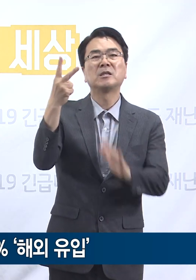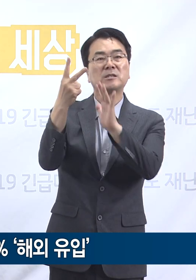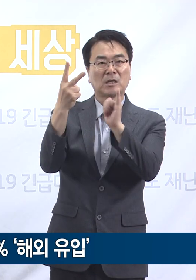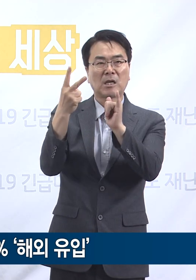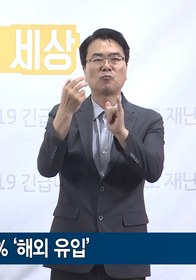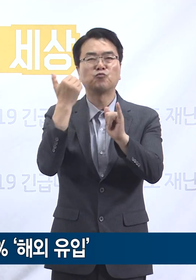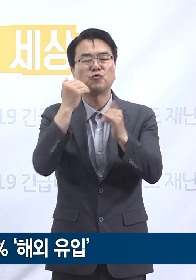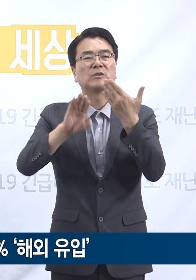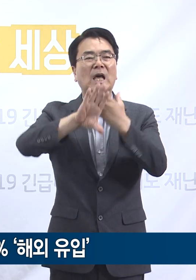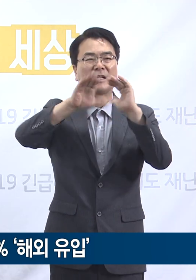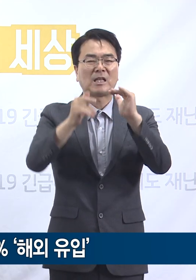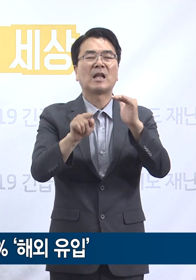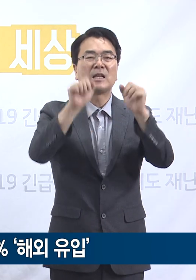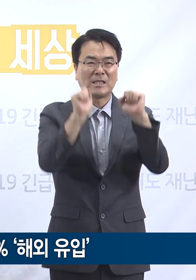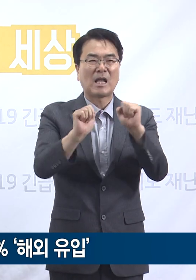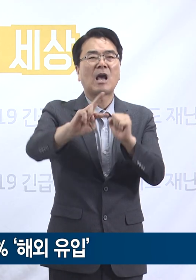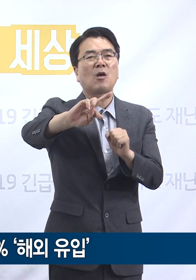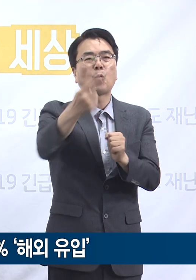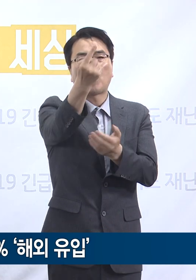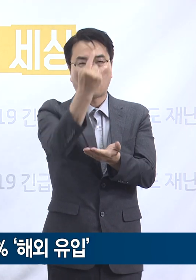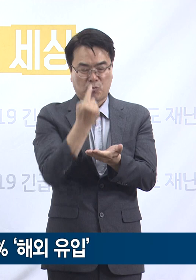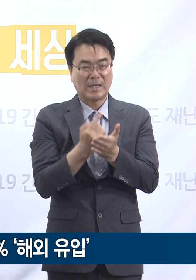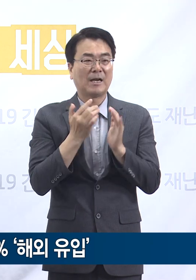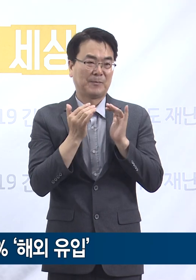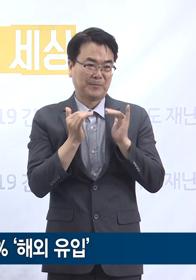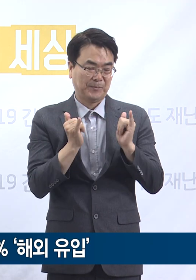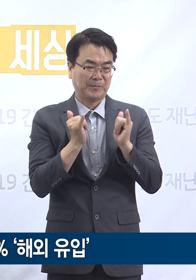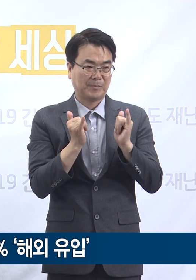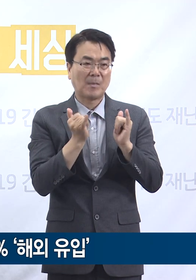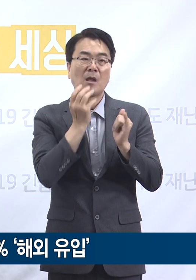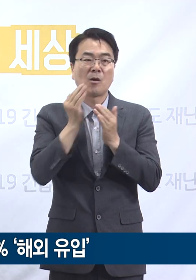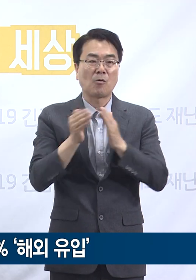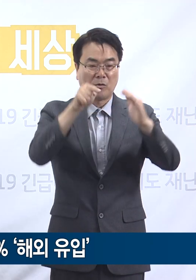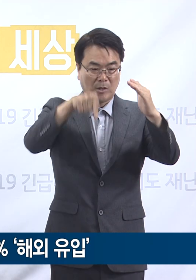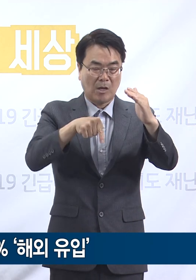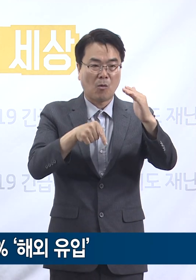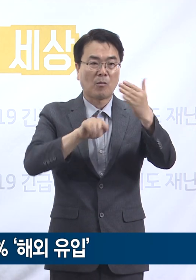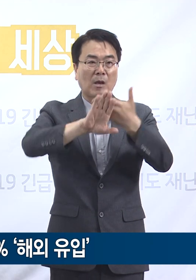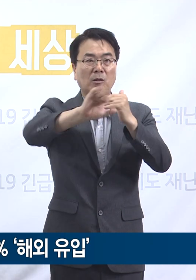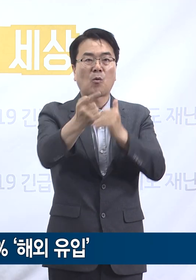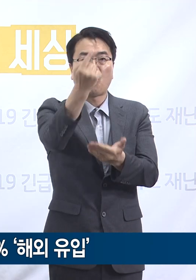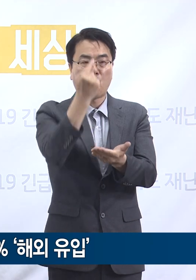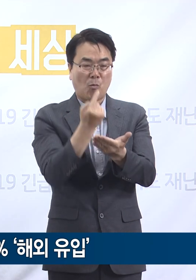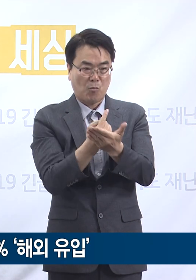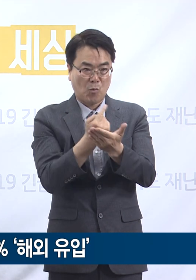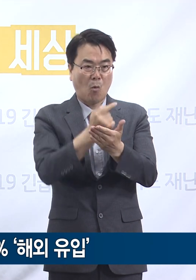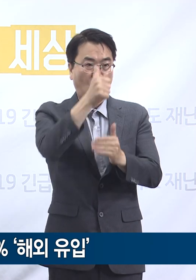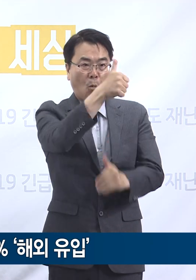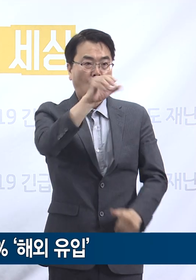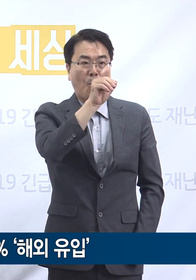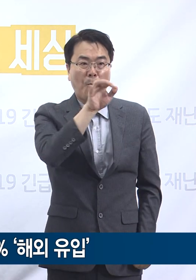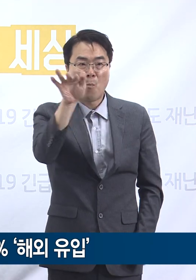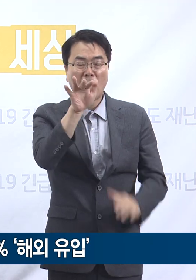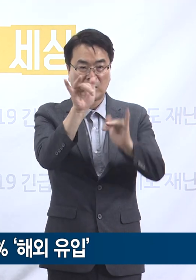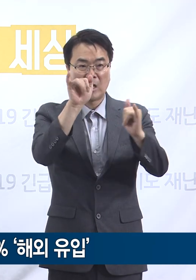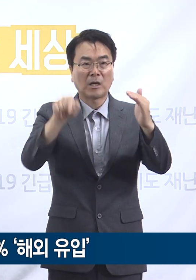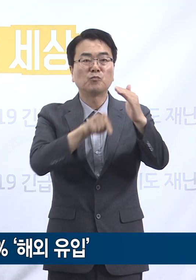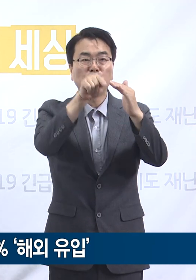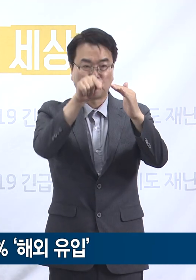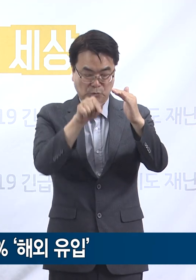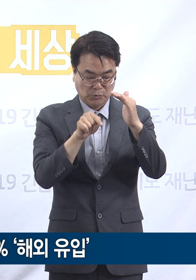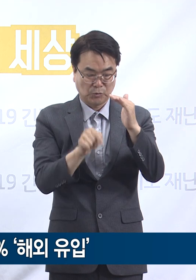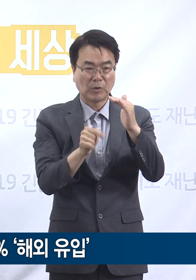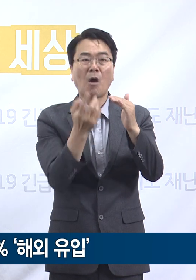입국자입니다. 4월 1일 이후 도내 해외 입국자는 총 54,826명으로 이 중